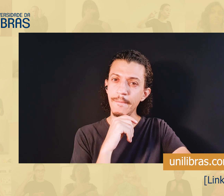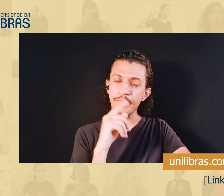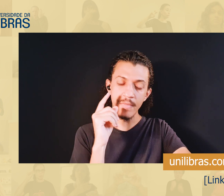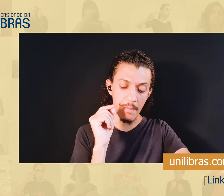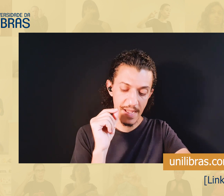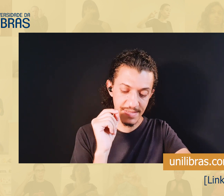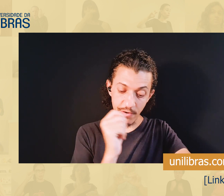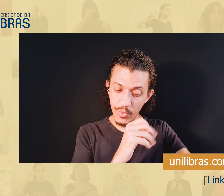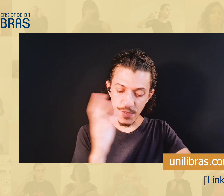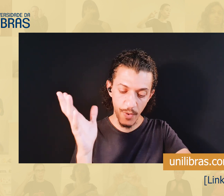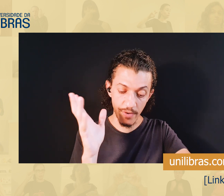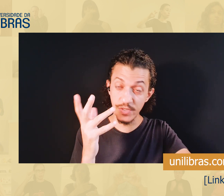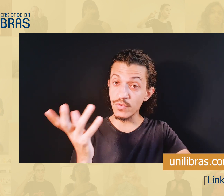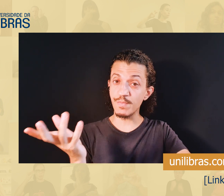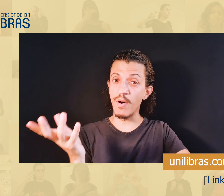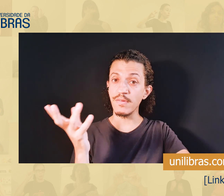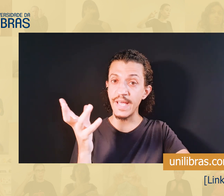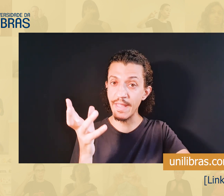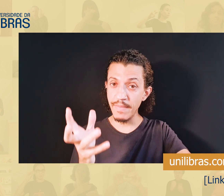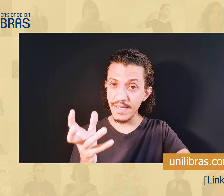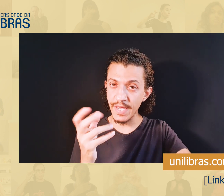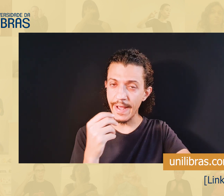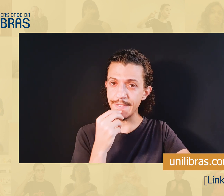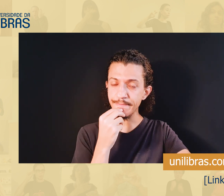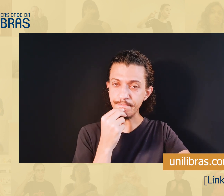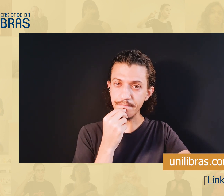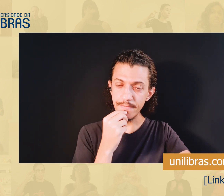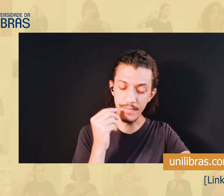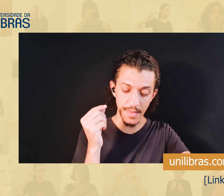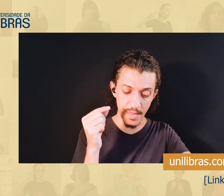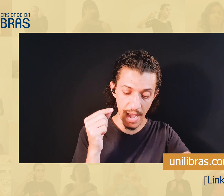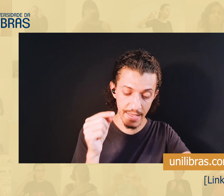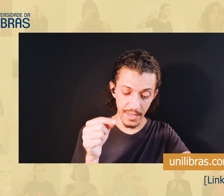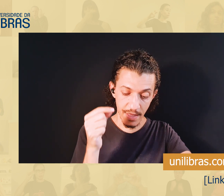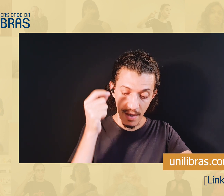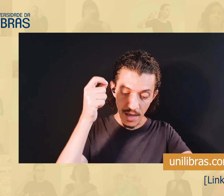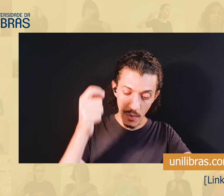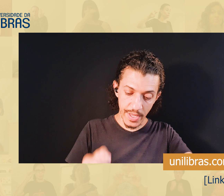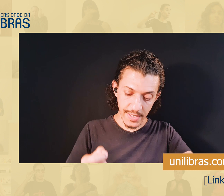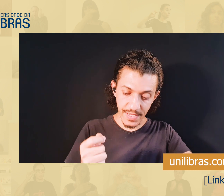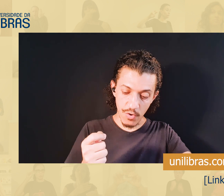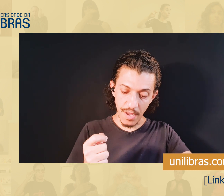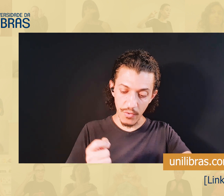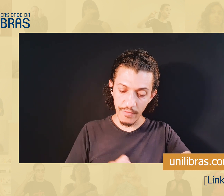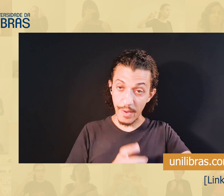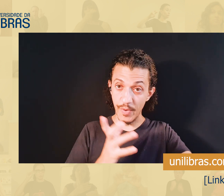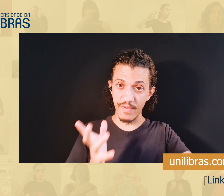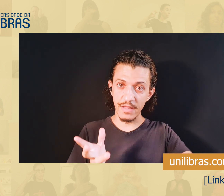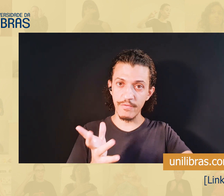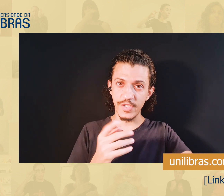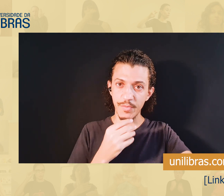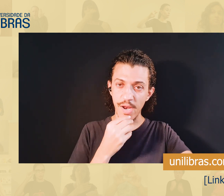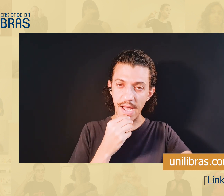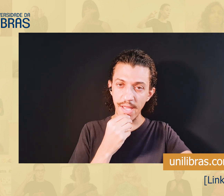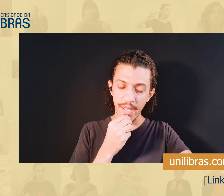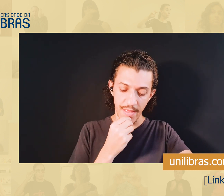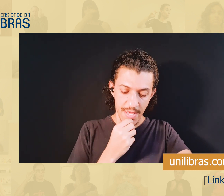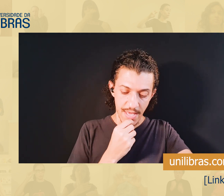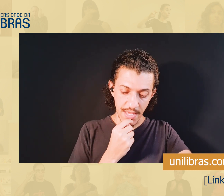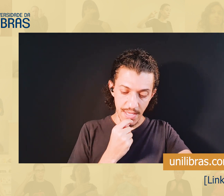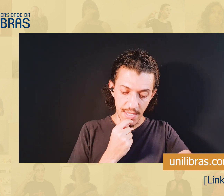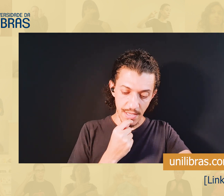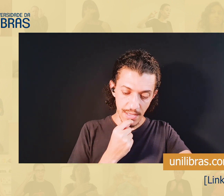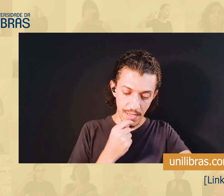detalhe. Mas eram muitos polos, e um dos polos era em Minas Gerais. Aí, eu ingressei como aluno, fui aprovado no vestibular,